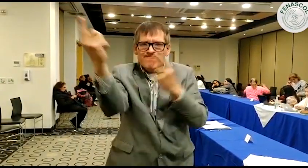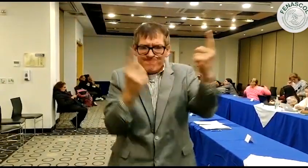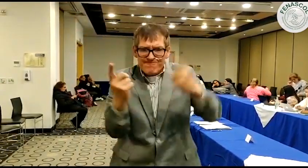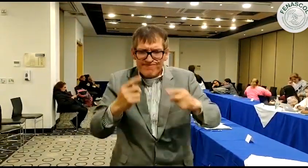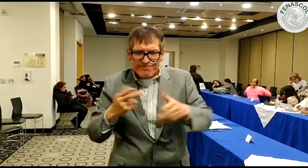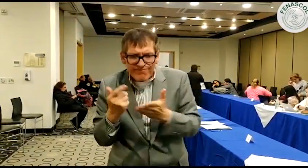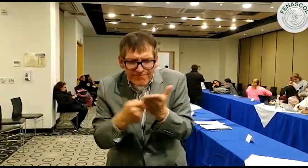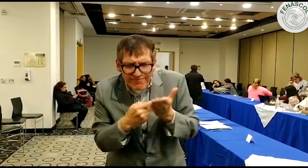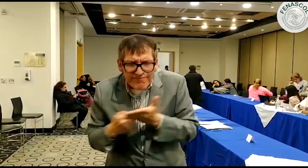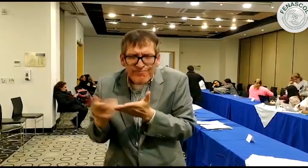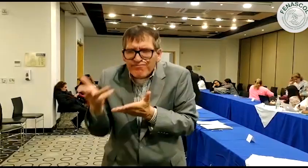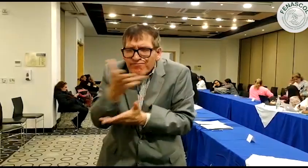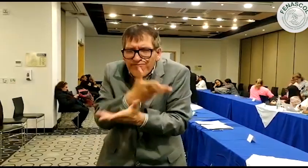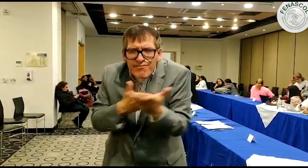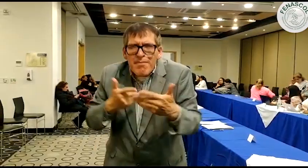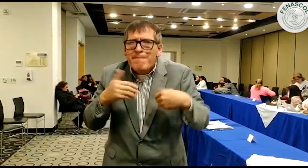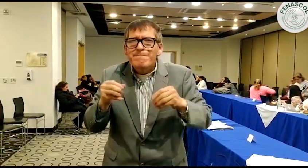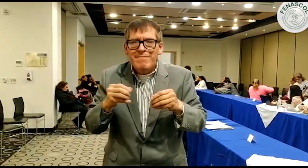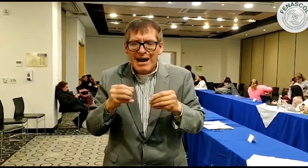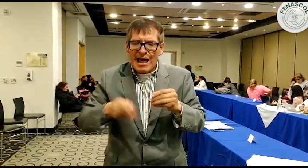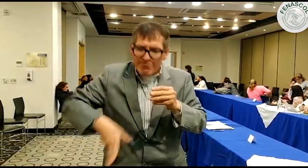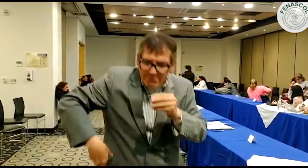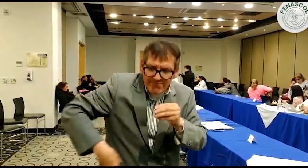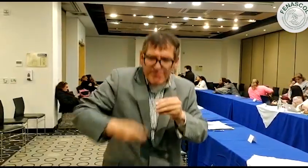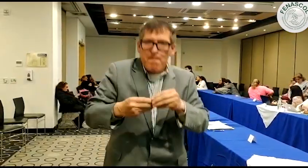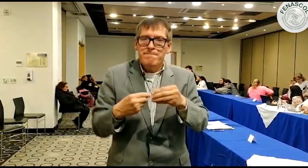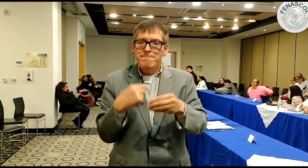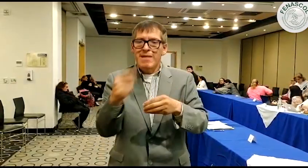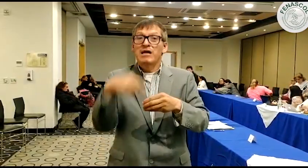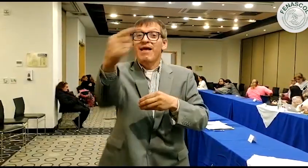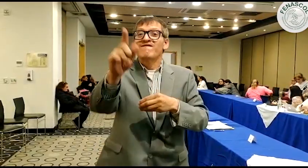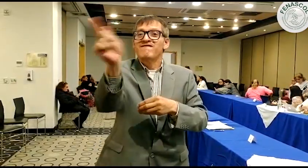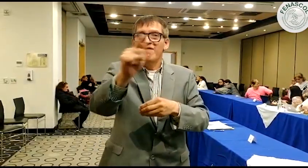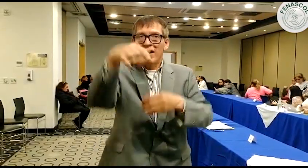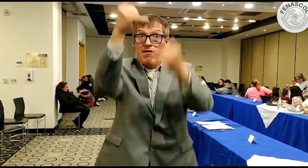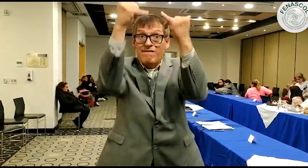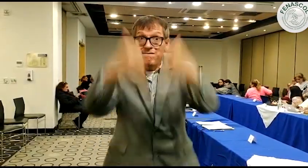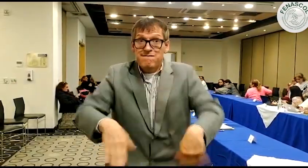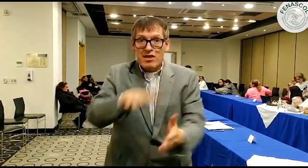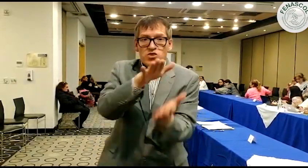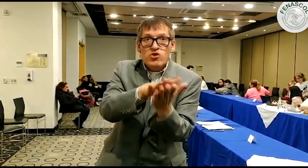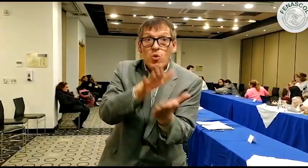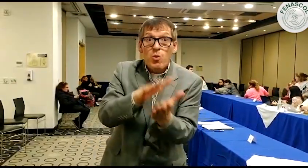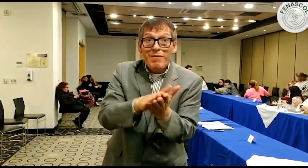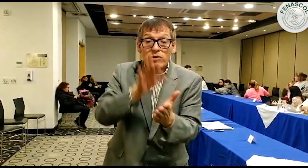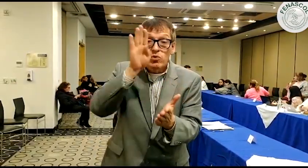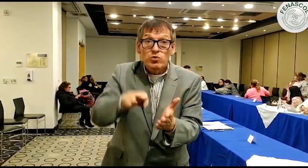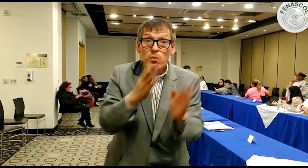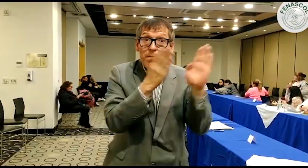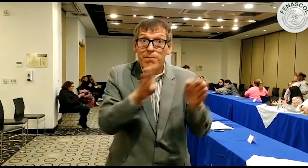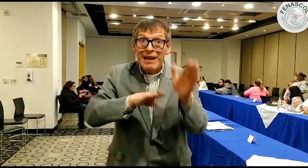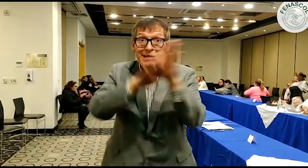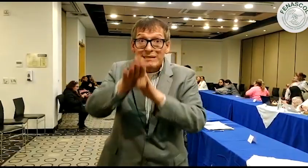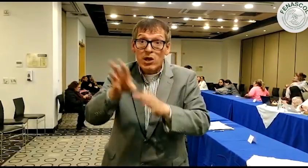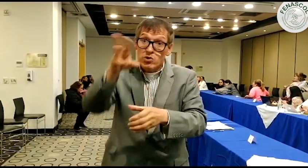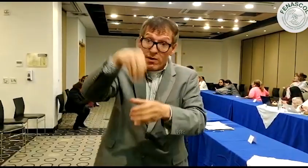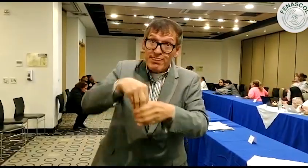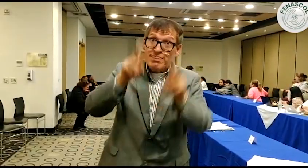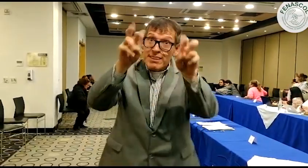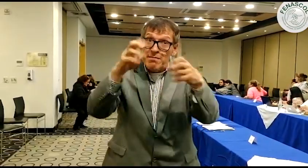recogida sobre la discapacidad en las regiones del país para que sea incluida dentro del documento final del Plan